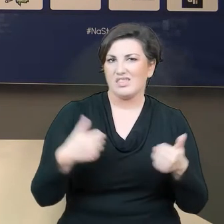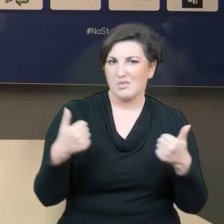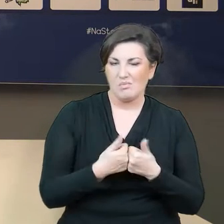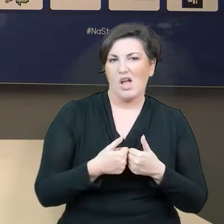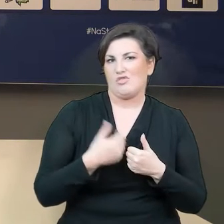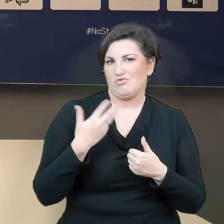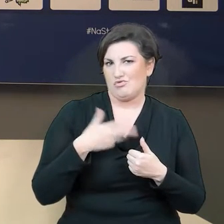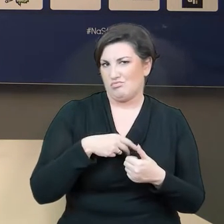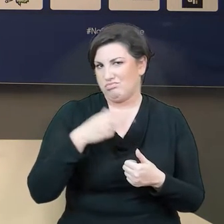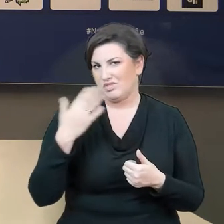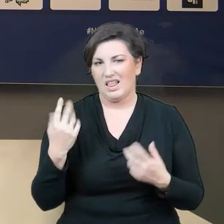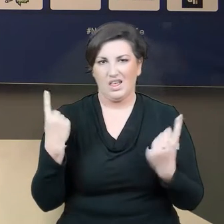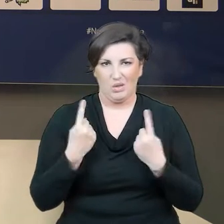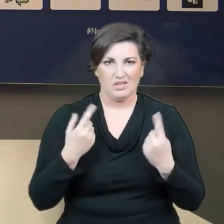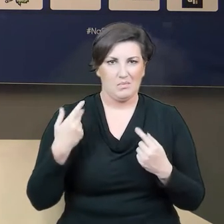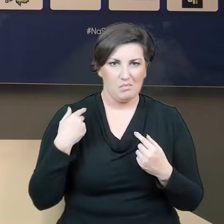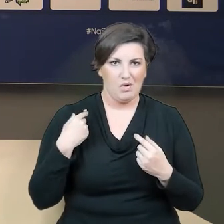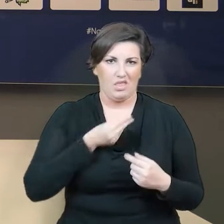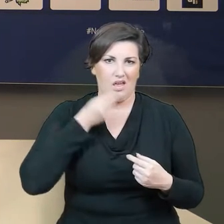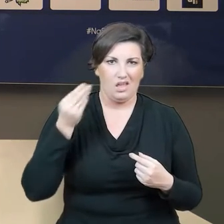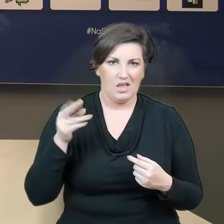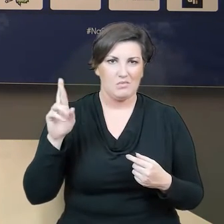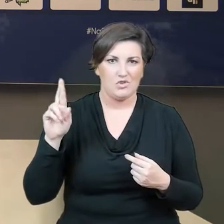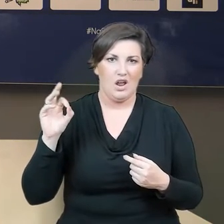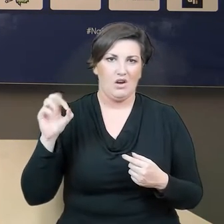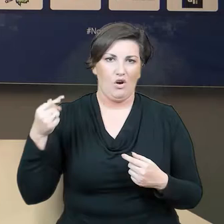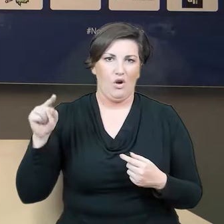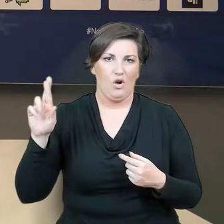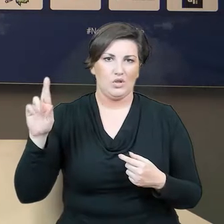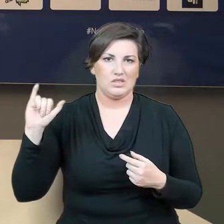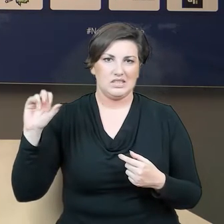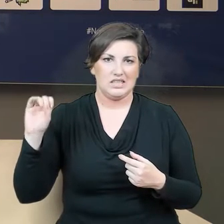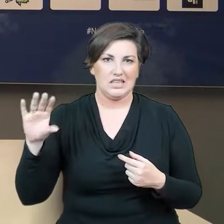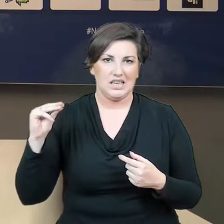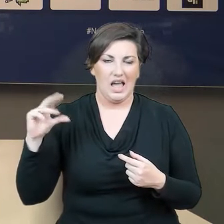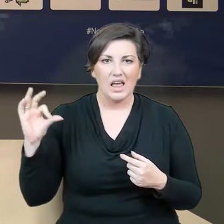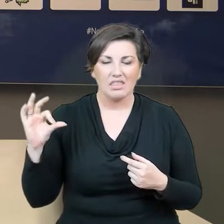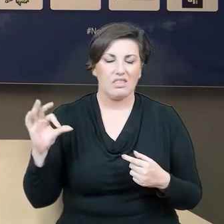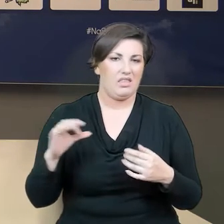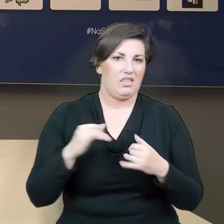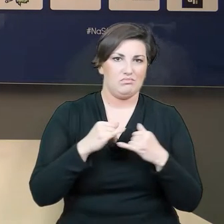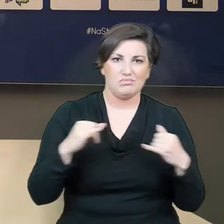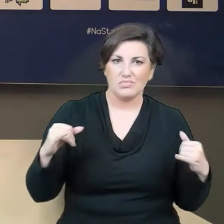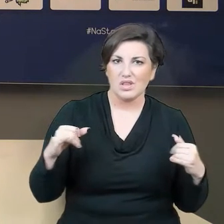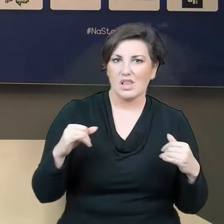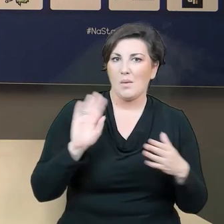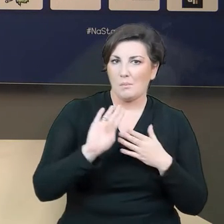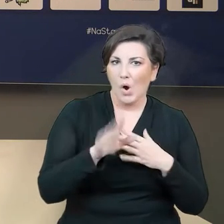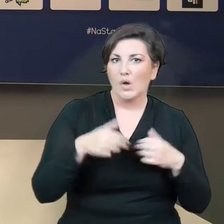Najlepszą Maria Rodriguez'a, Mateusza Kuzimskiego, czy nawet Bartka Kieliby po stałym fragmencie. Brakuje, brakowało